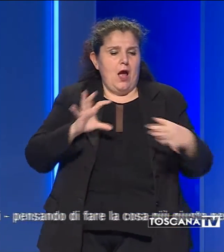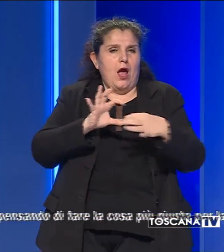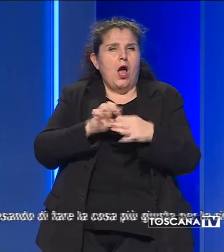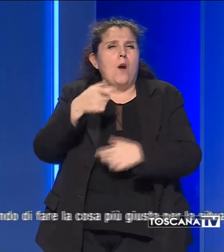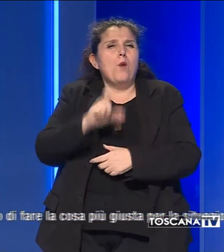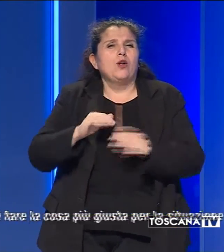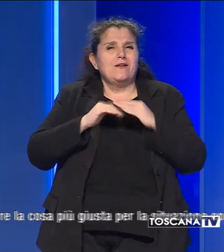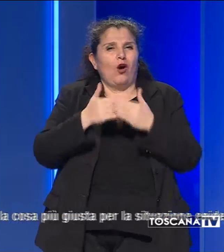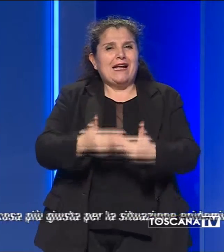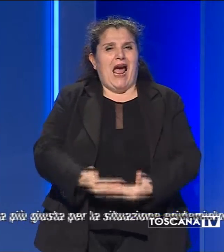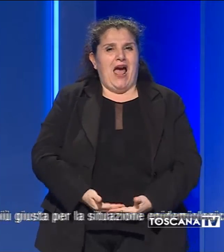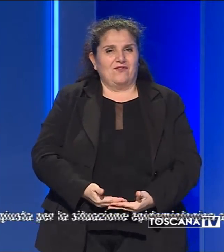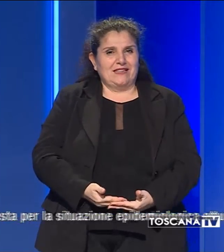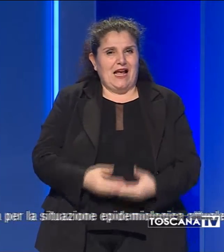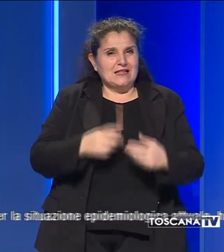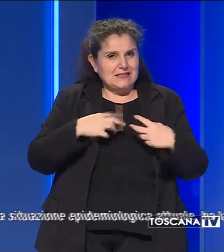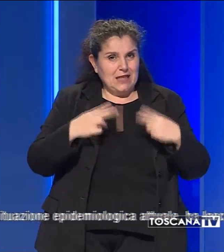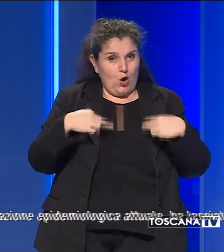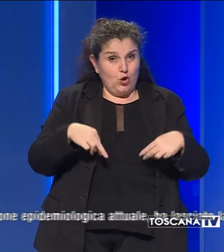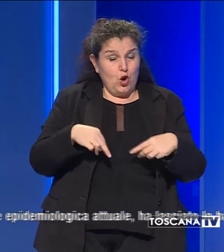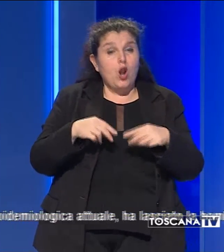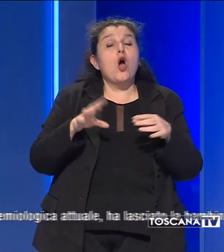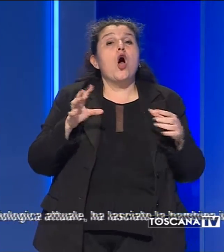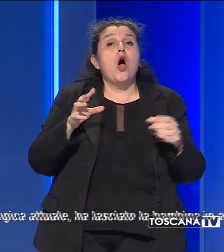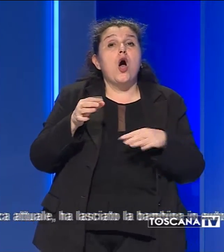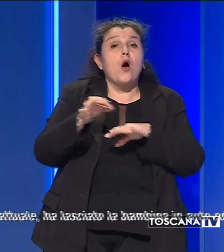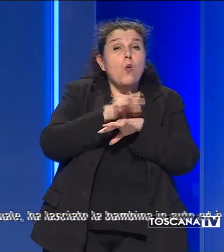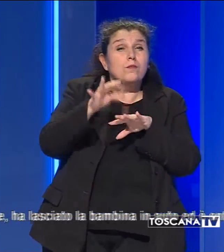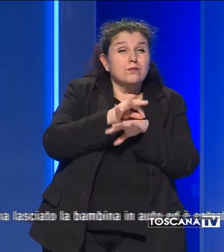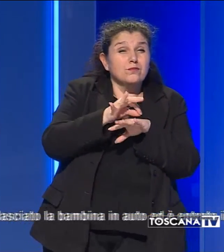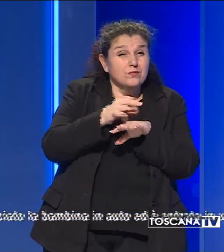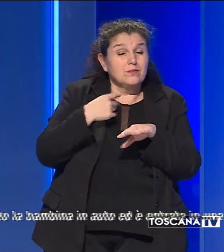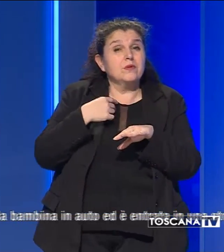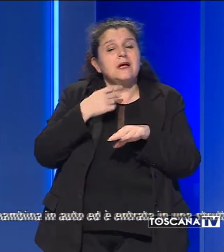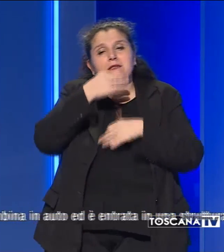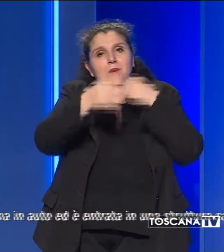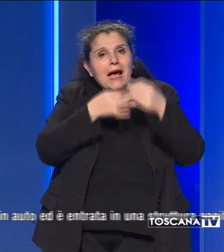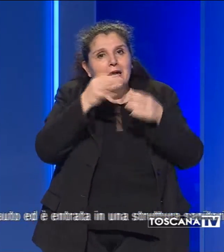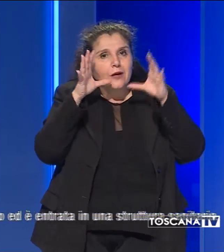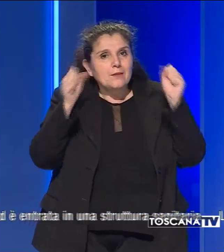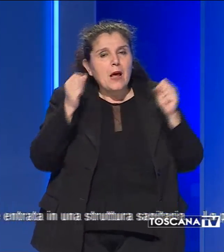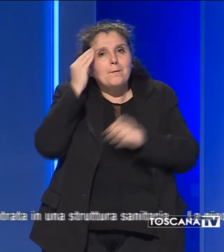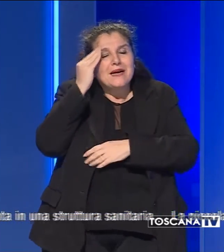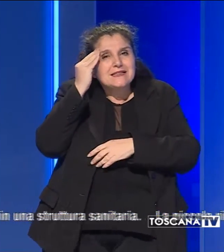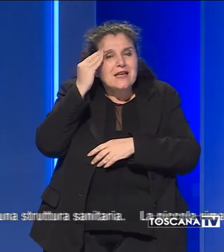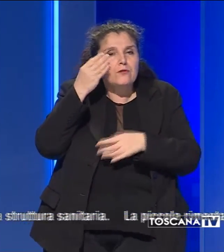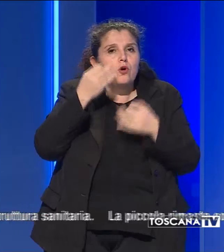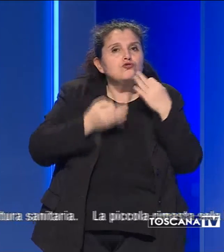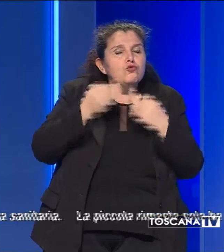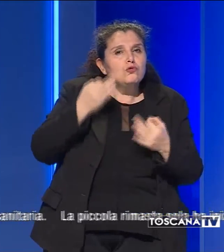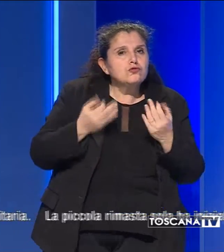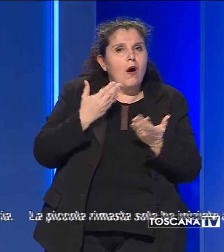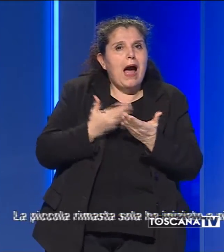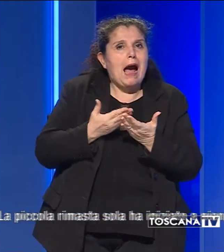sua gravidanza. La coppia, così ha spiegato ai carabinieri, pensando di fare la cosa più